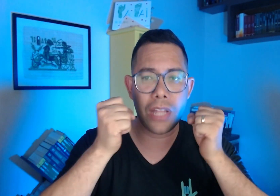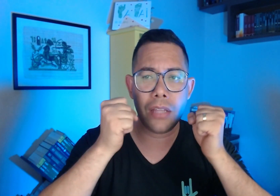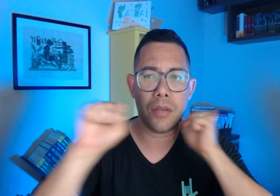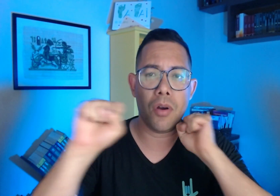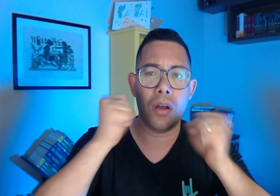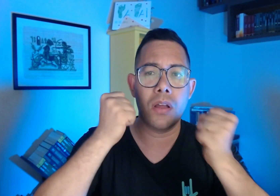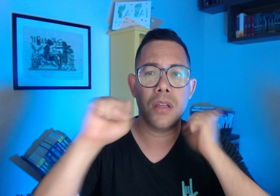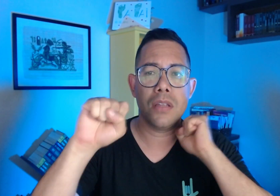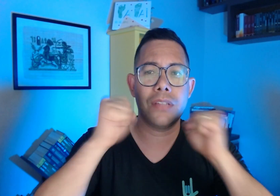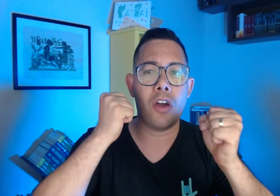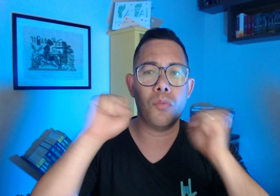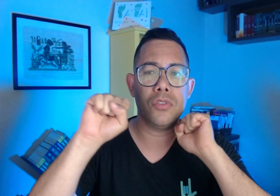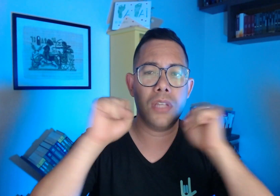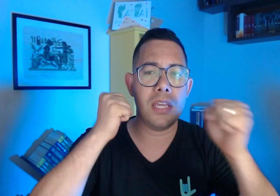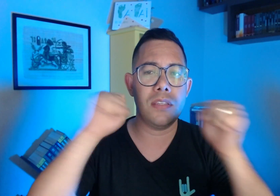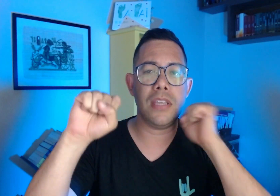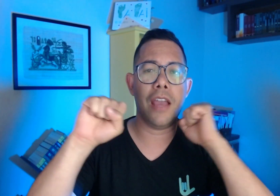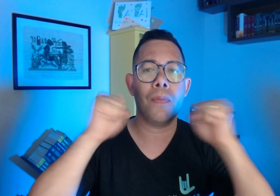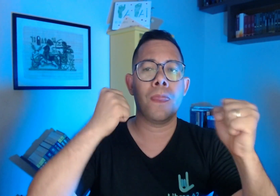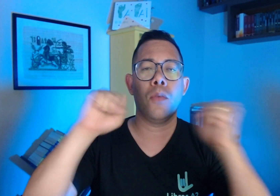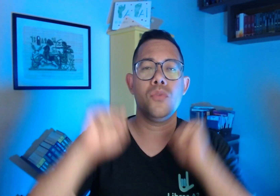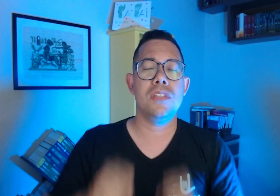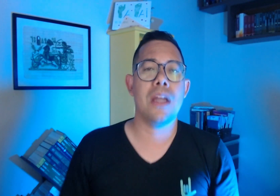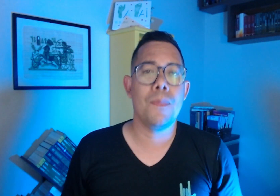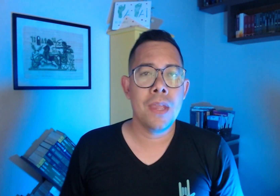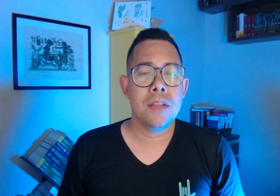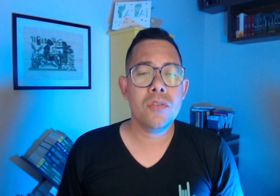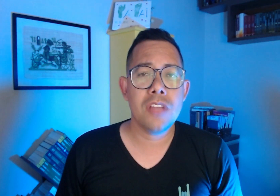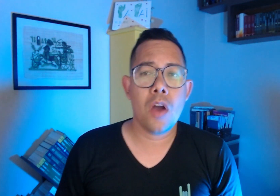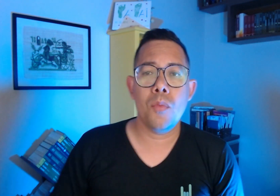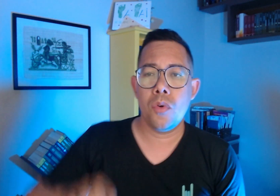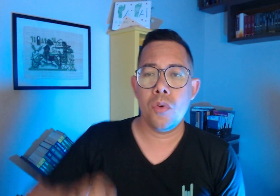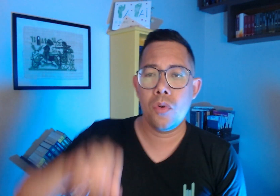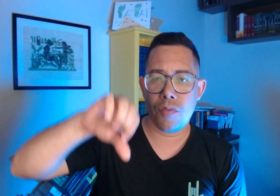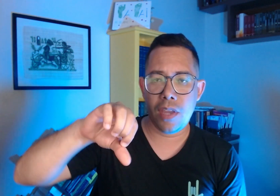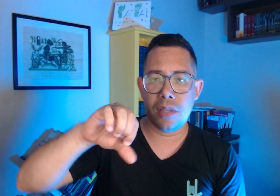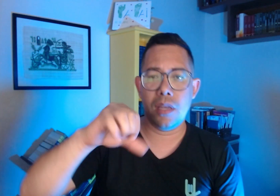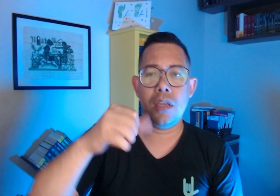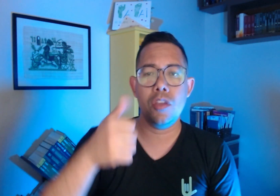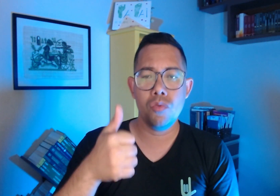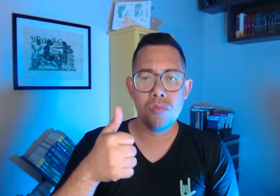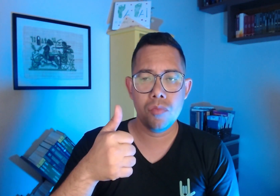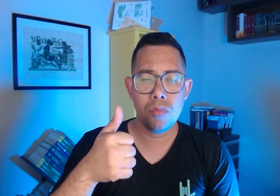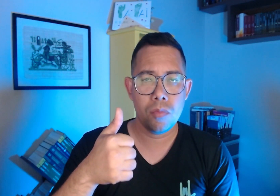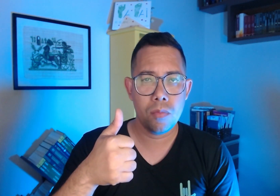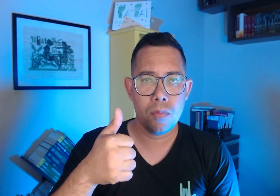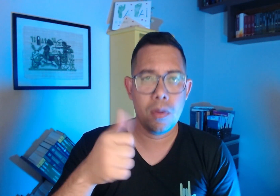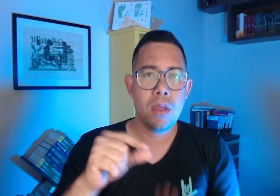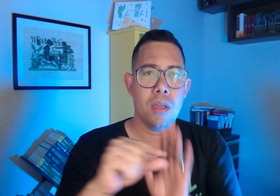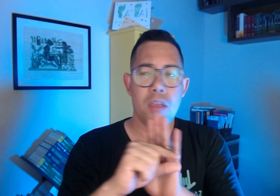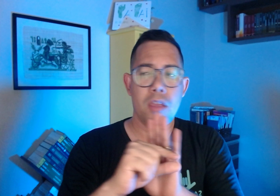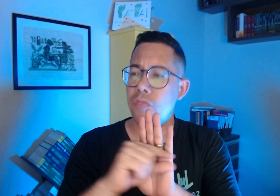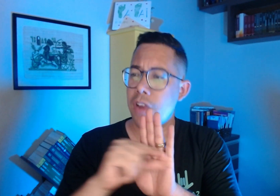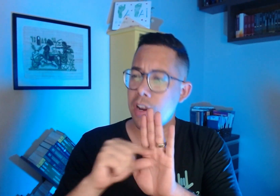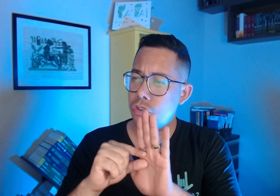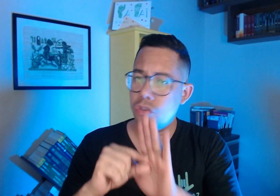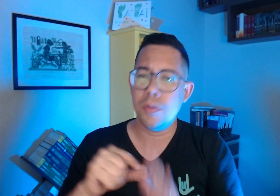Então, Salmos, esse é o sinal. Então, Salmo 91 e o verso de número